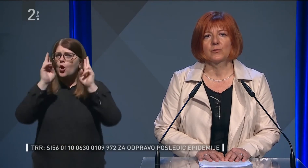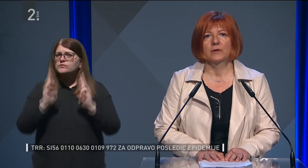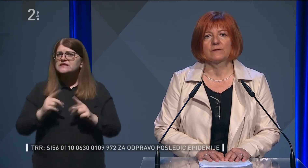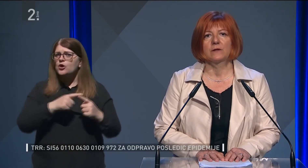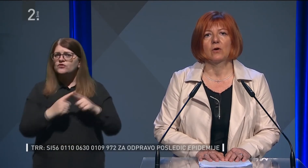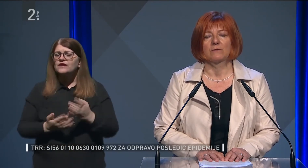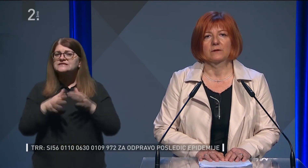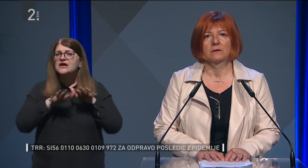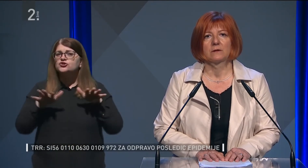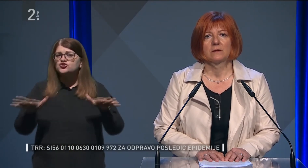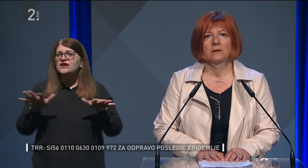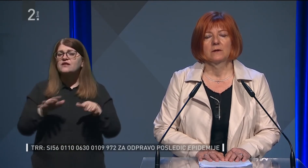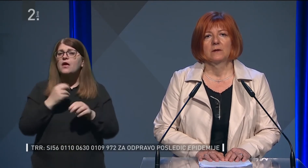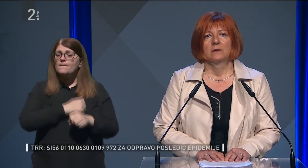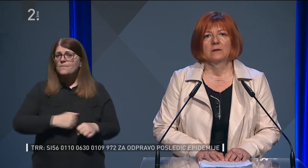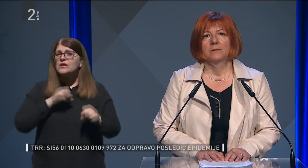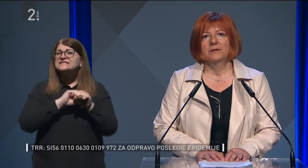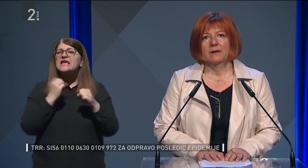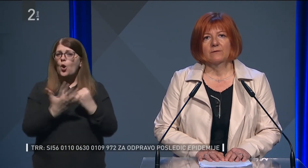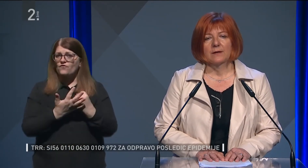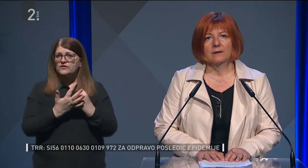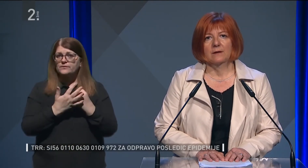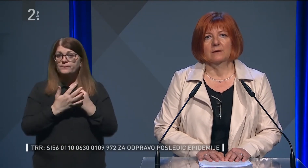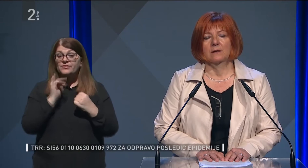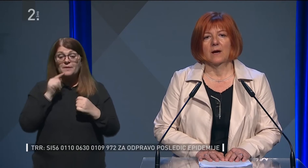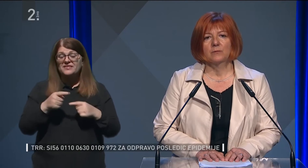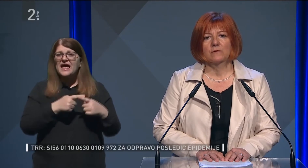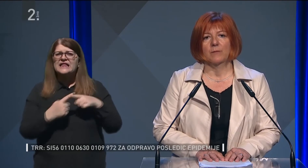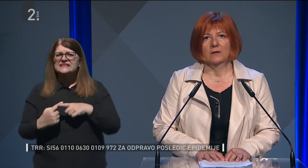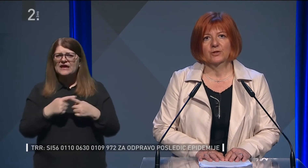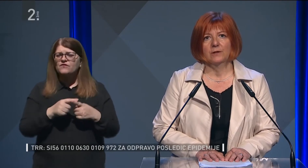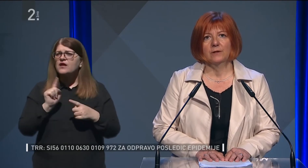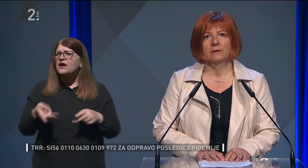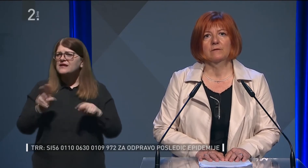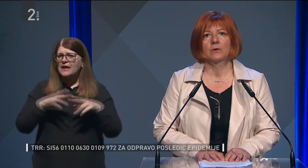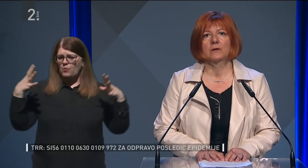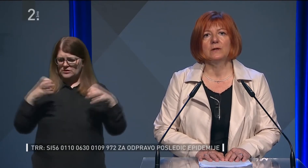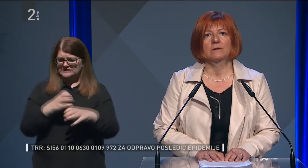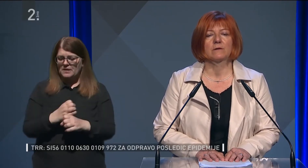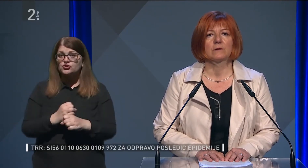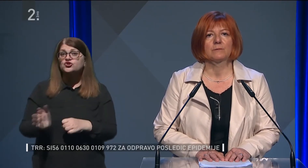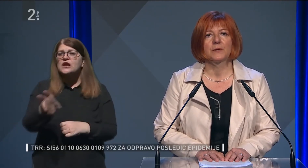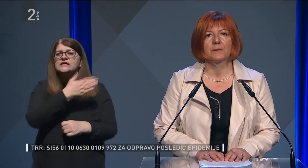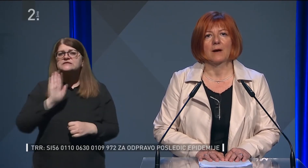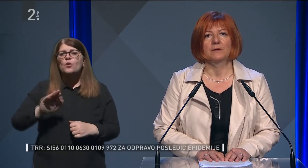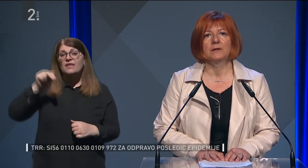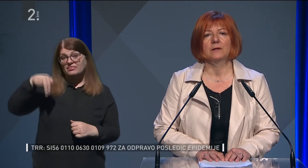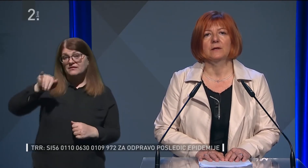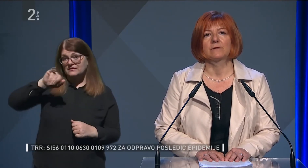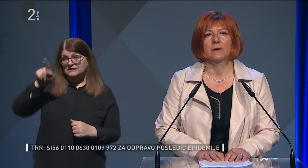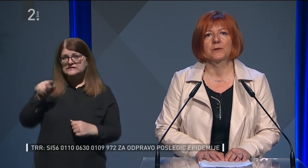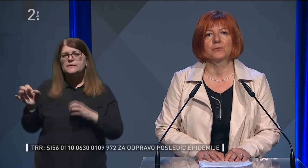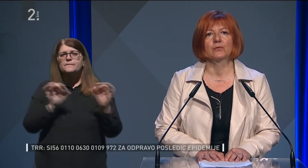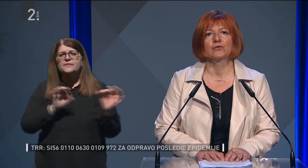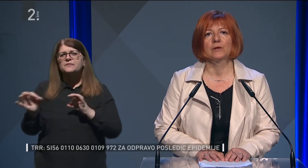širjanje bolezni COVID. Da bi ta tveganja kar najbolj zmanjšali, smo na njihozaj pripravili